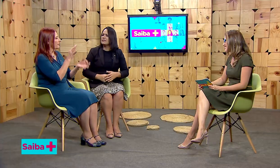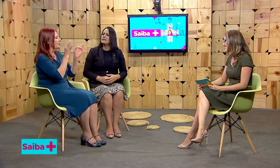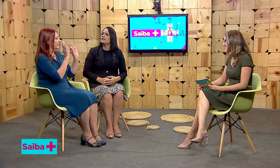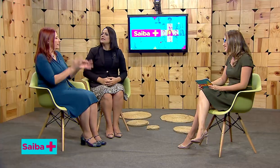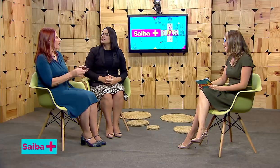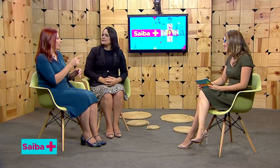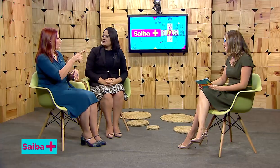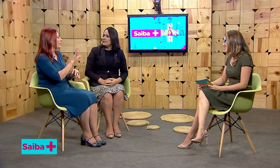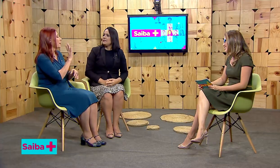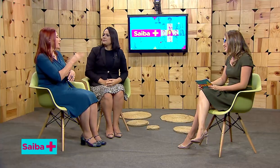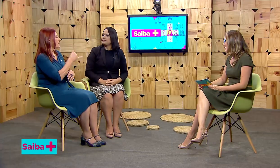Sim.